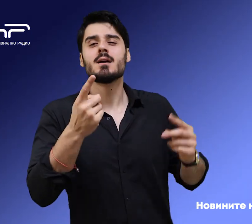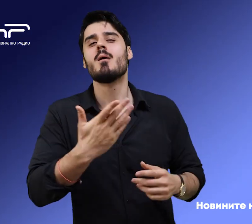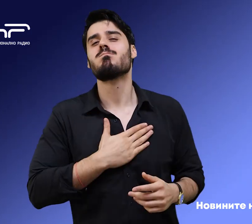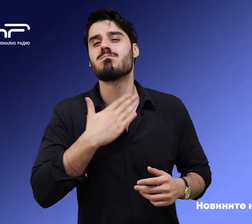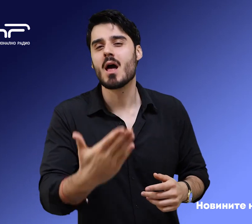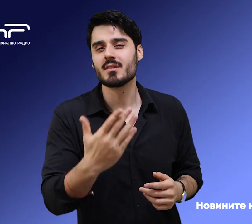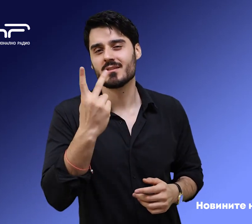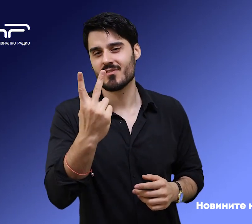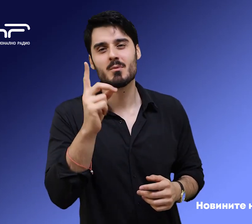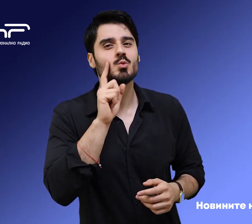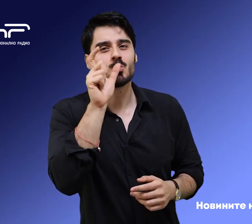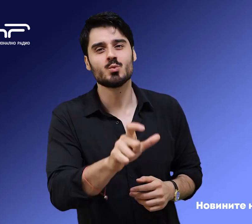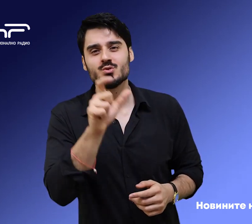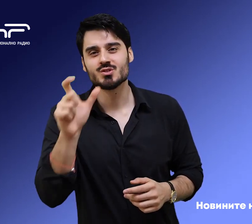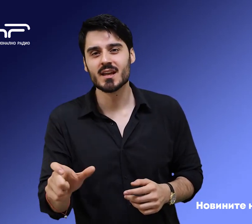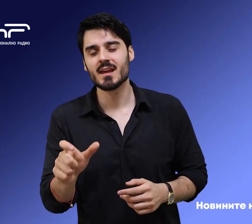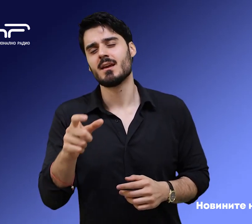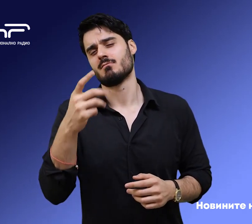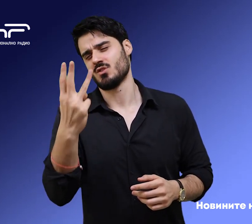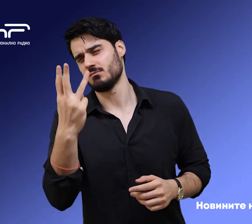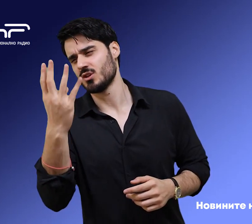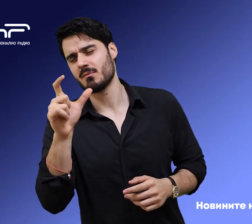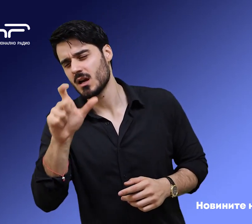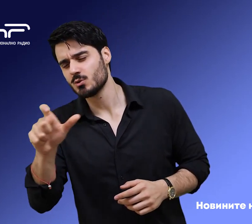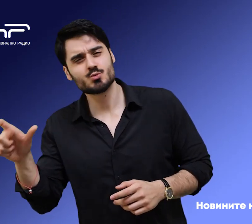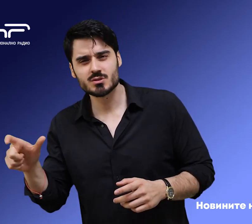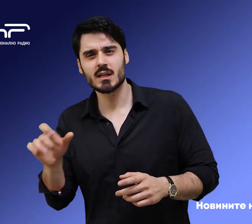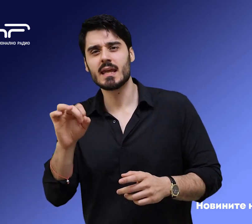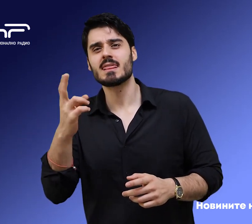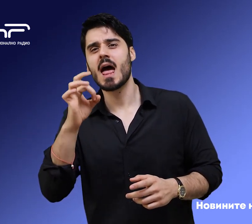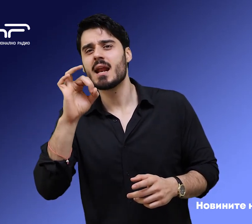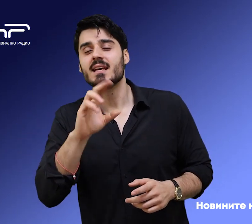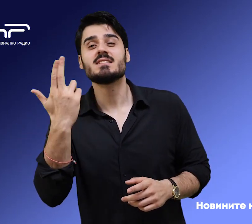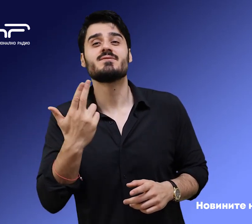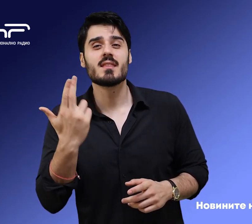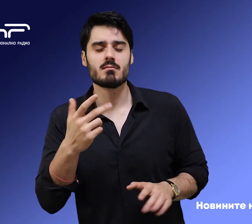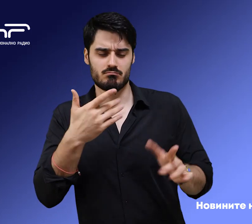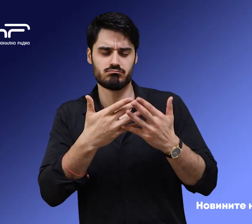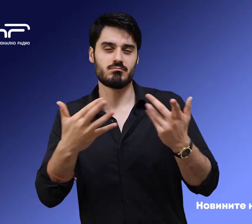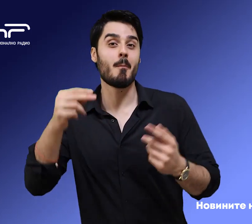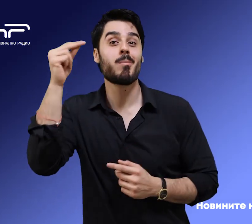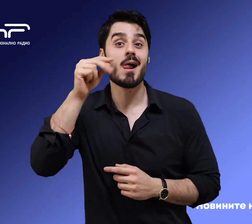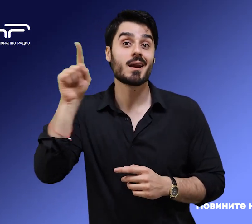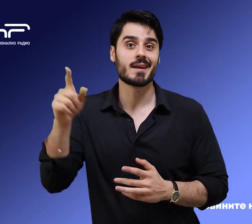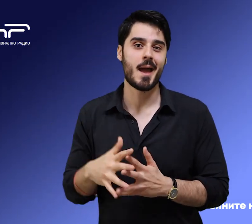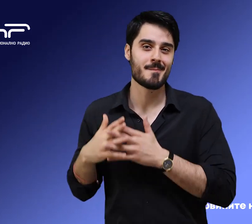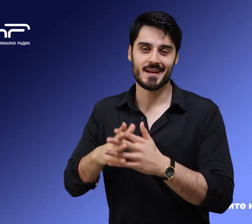Петранка и Петър Стаматови, на Велина и Людмил Иванови и на Дариен и Цветелина Бойновска. За новините от